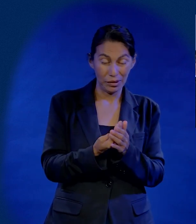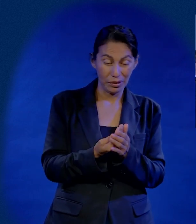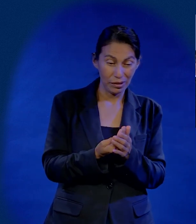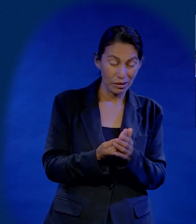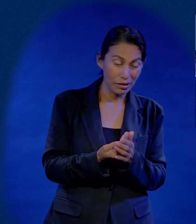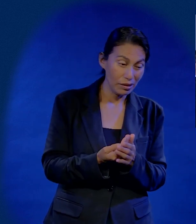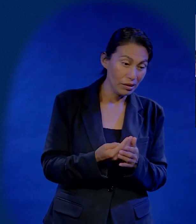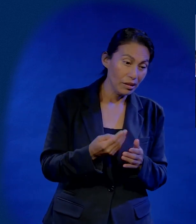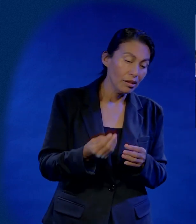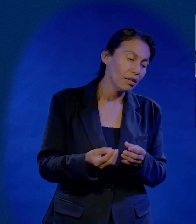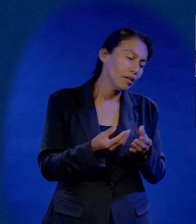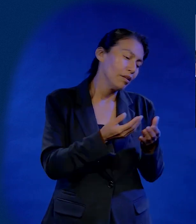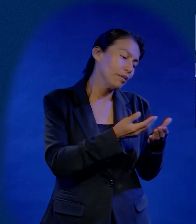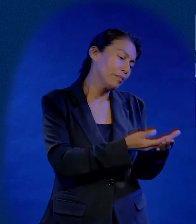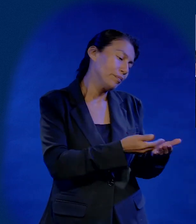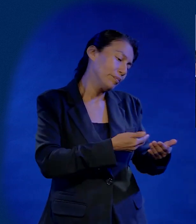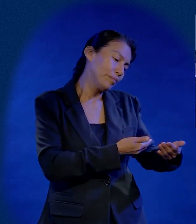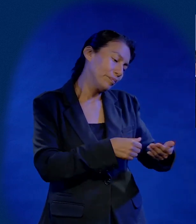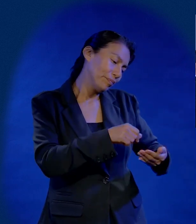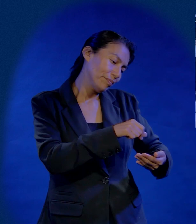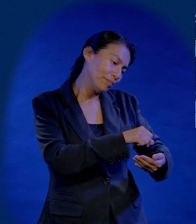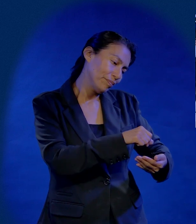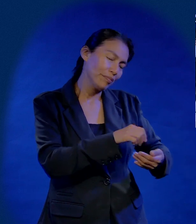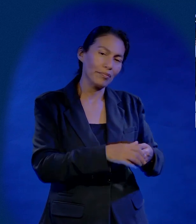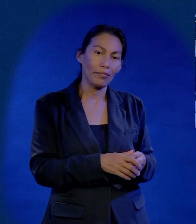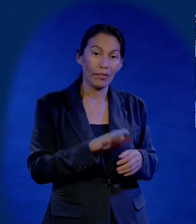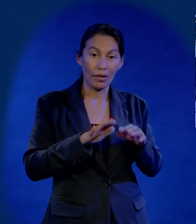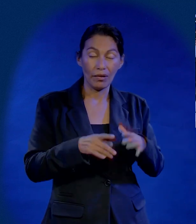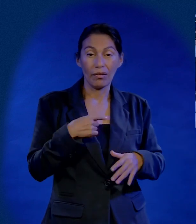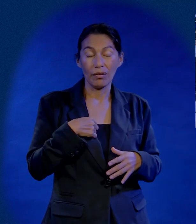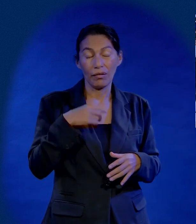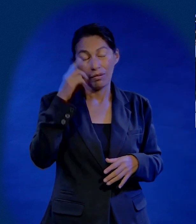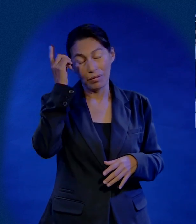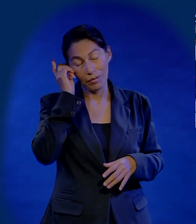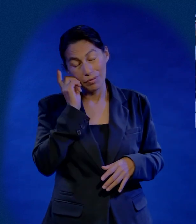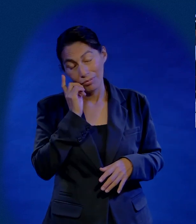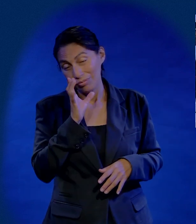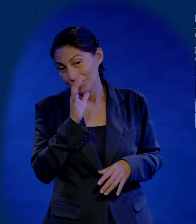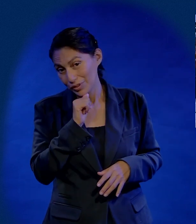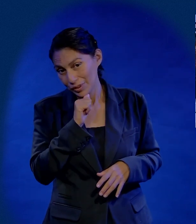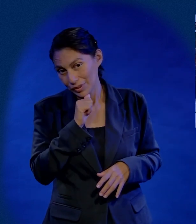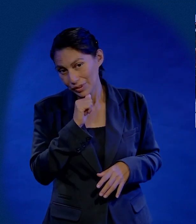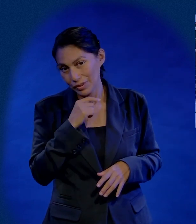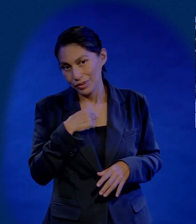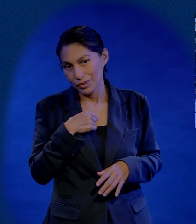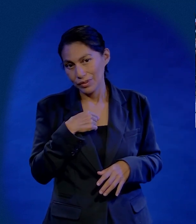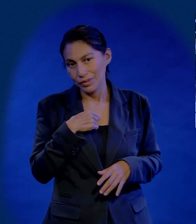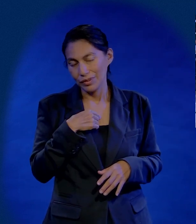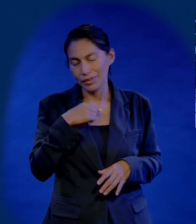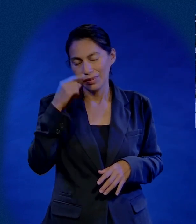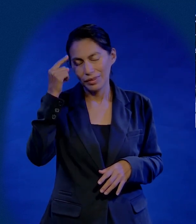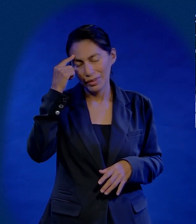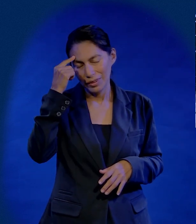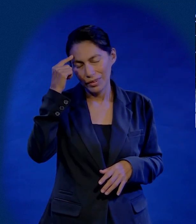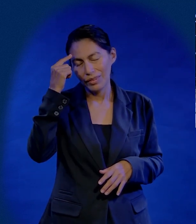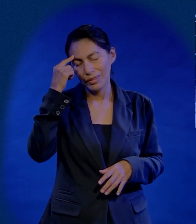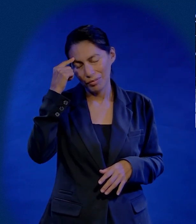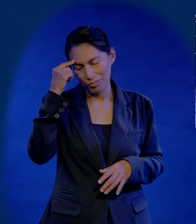una rutina de madrugada y luego darle la leche. Y yo sabía que a veces ya no conciliaba el sueño. Así que yo decía,